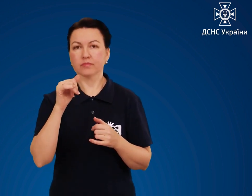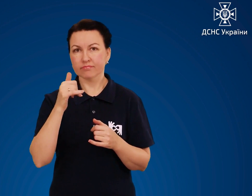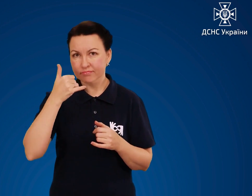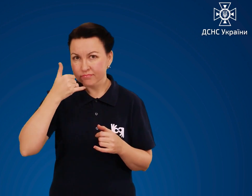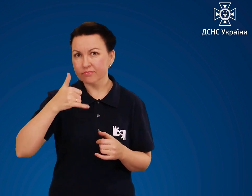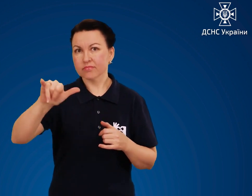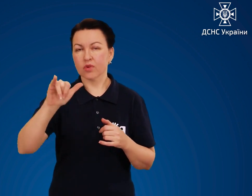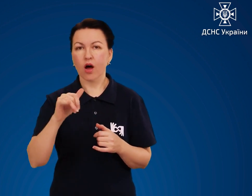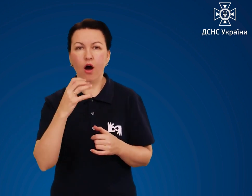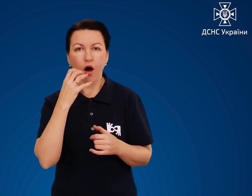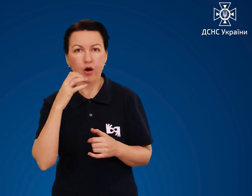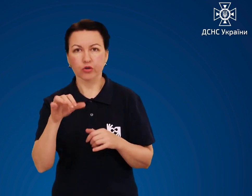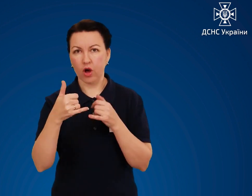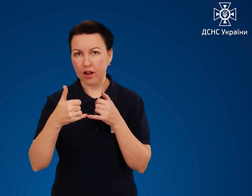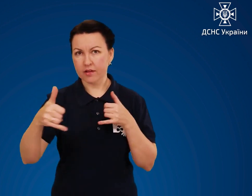перекладача жестової мови.